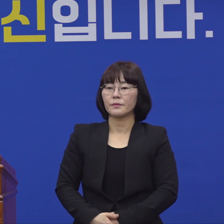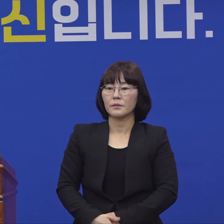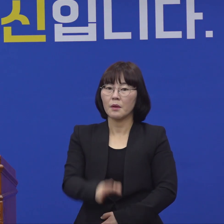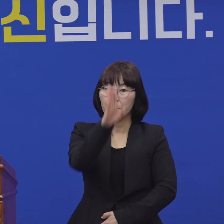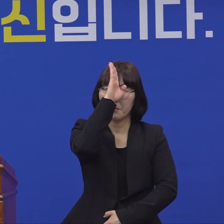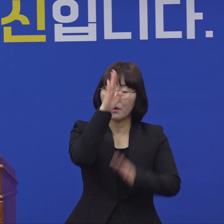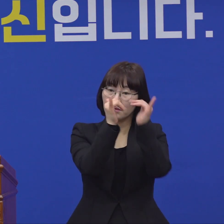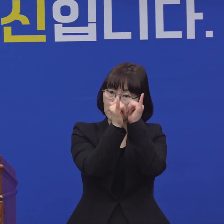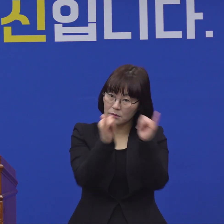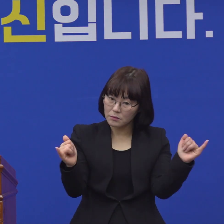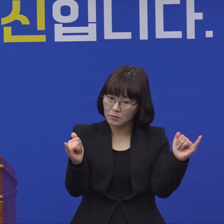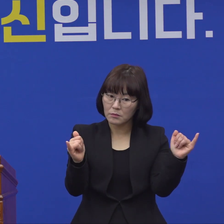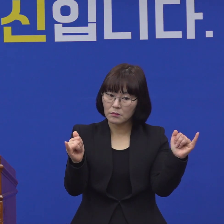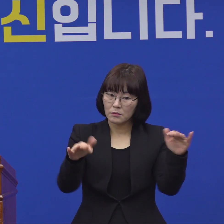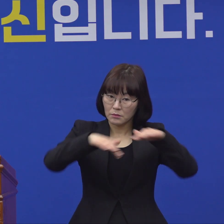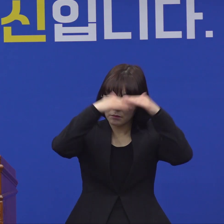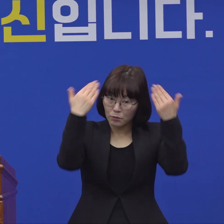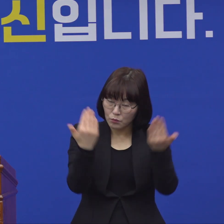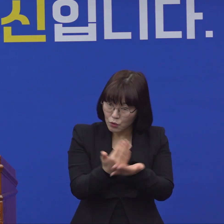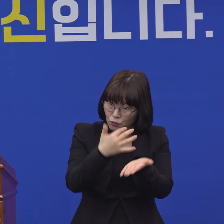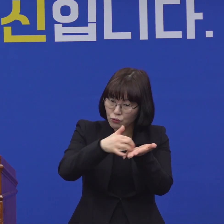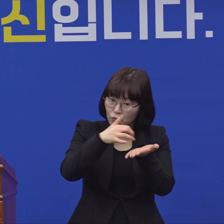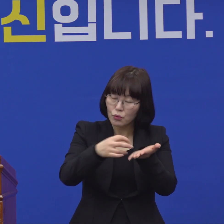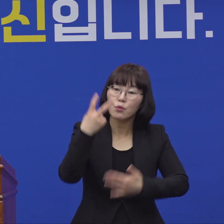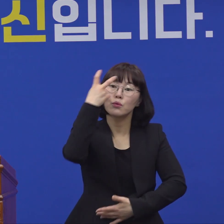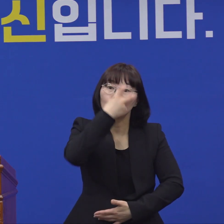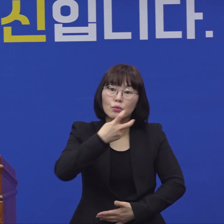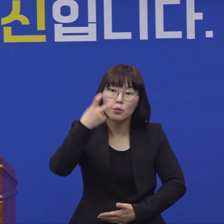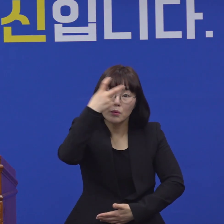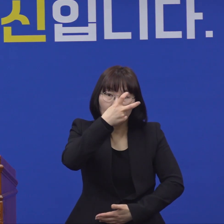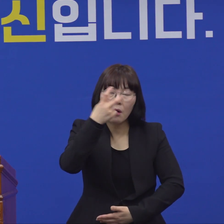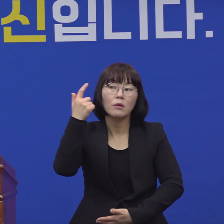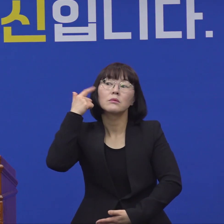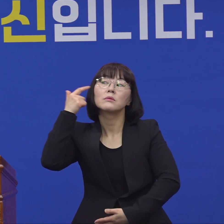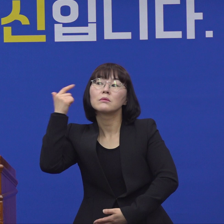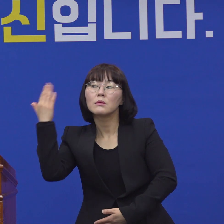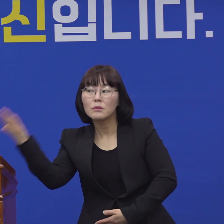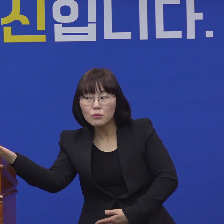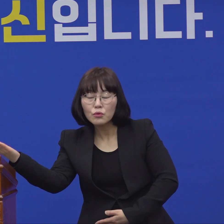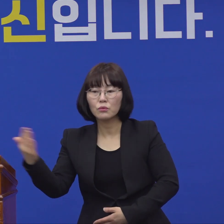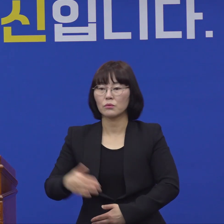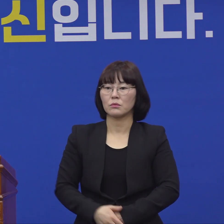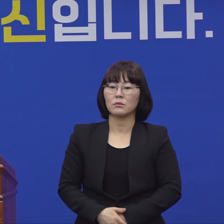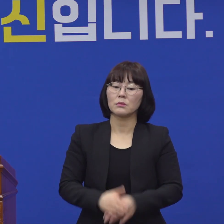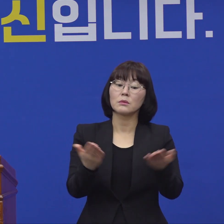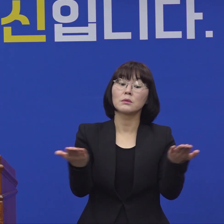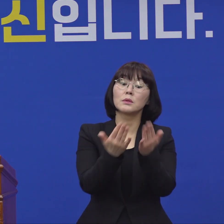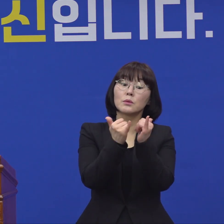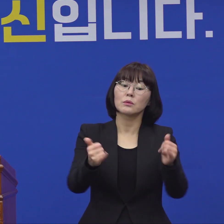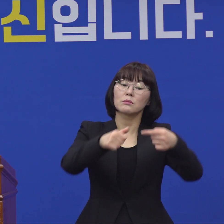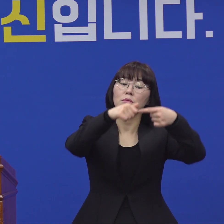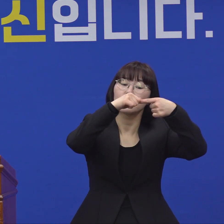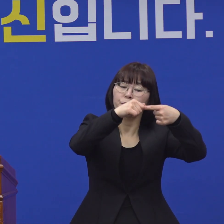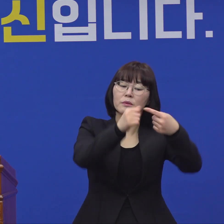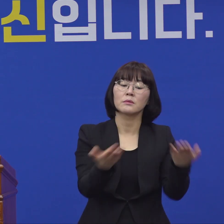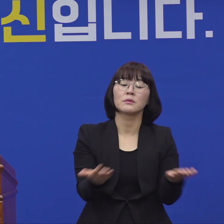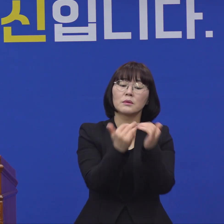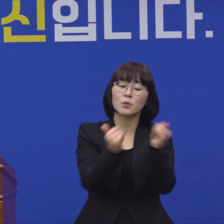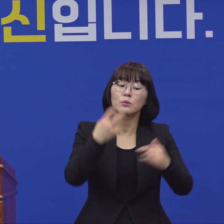환자에 대한 전수조사가 필요하지 않느냐라고 했을 때 일단 종사자부터 먼저 한다고 들었고요.